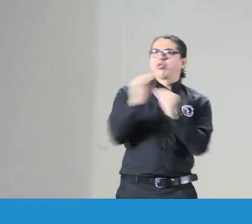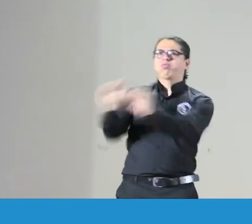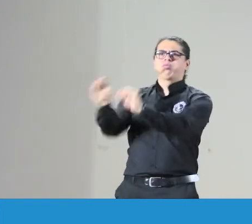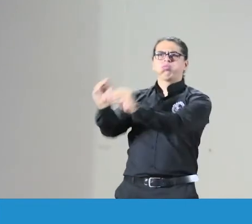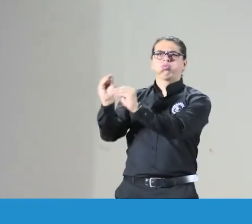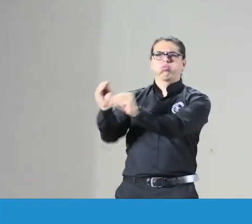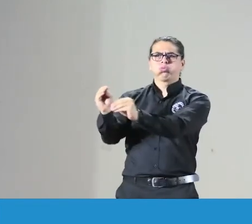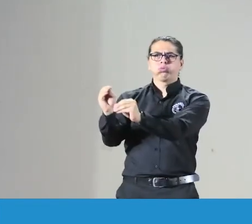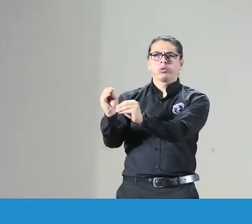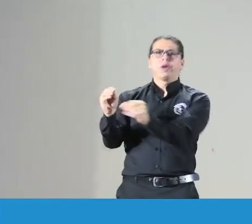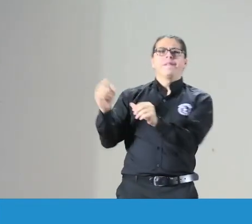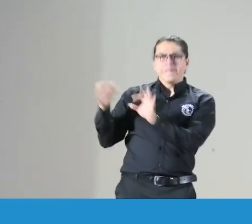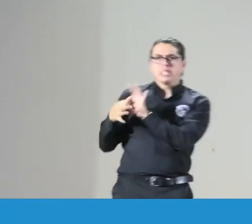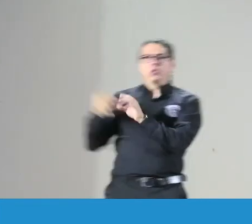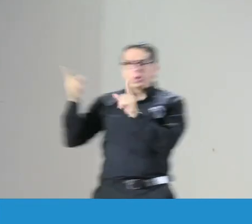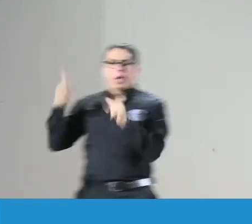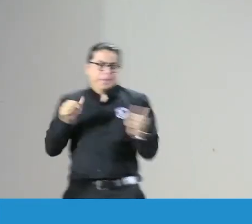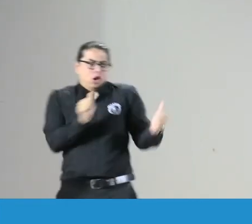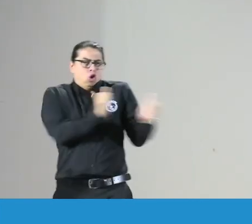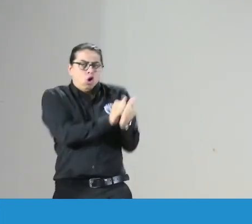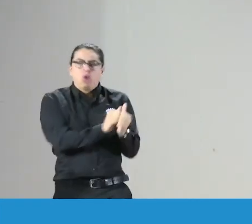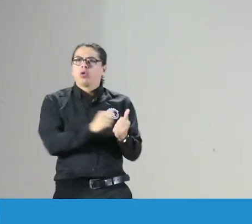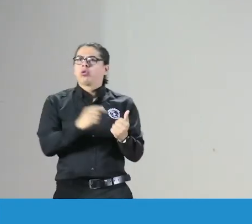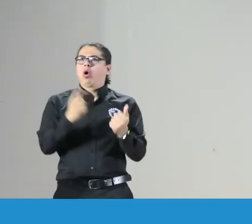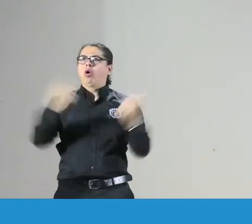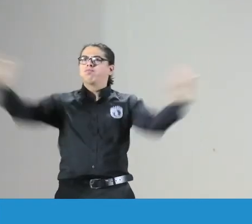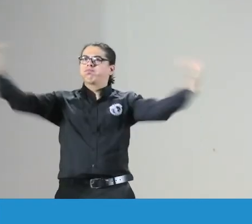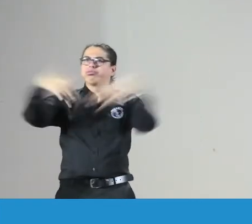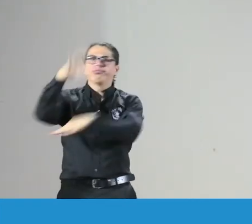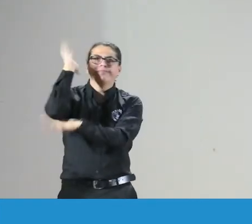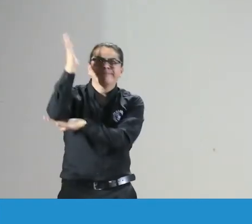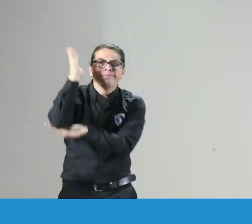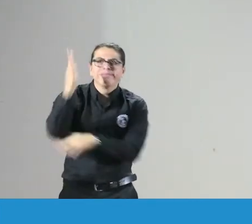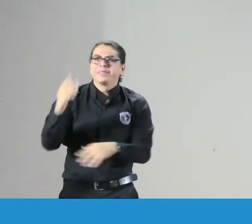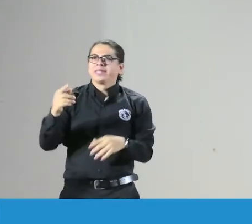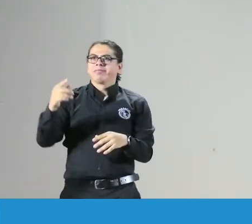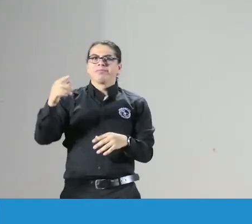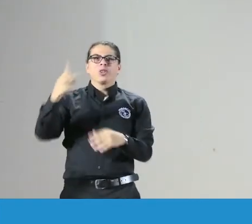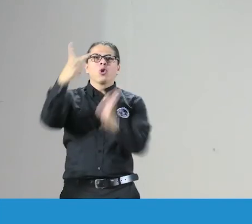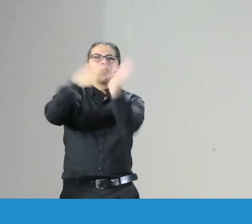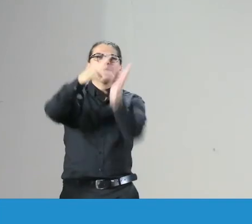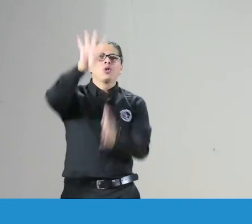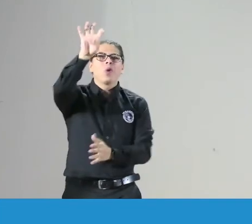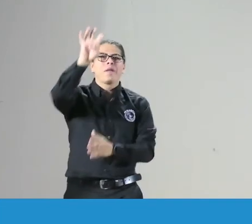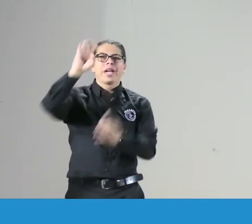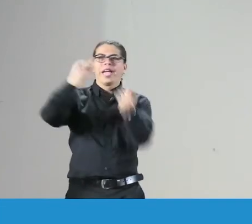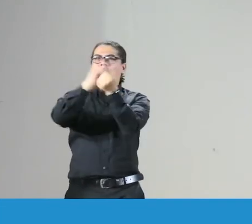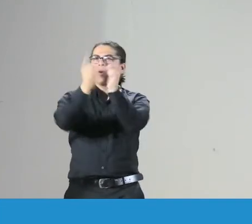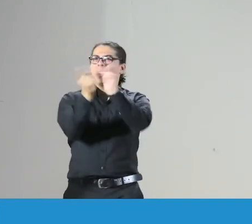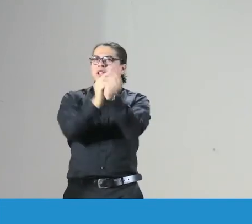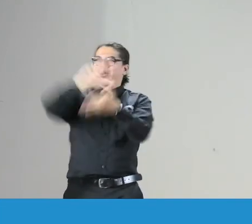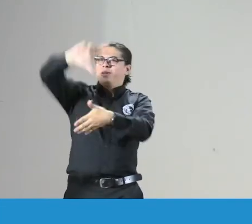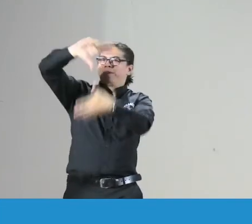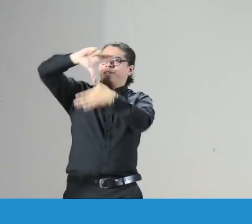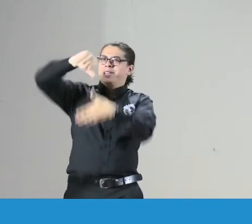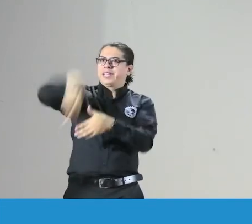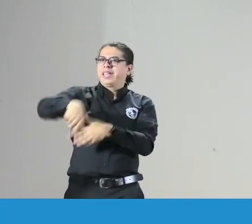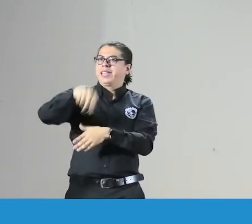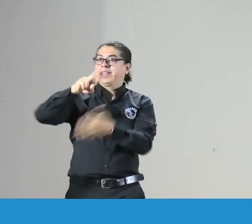hasta el 2010 se hacían esos eventos con Benascol también se hacían diferentes eventos entonces en el 2009 tuvimos el